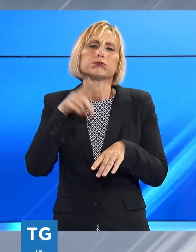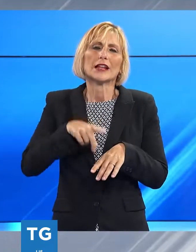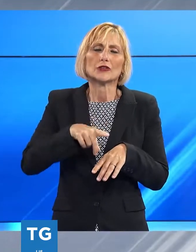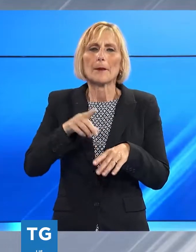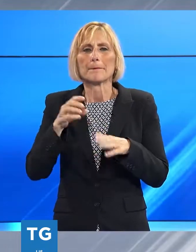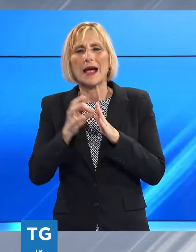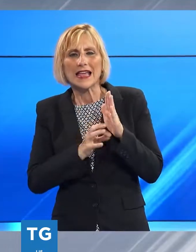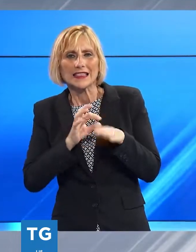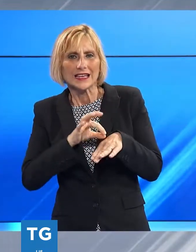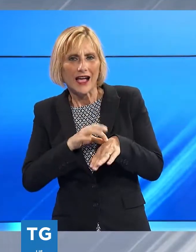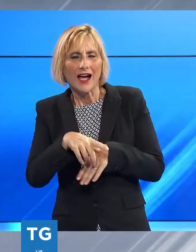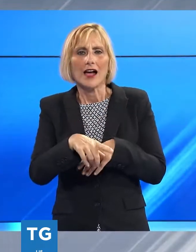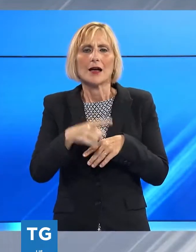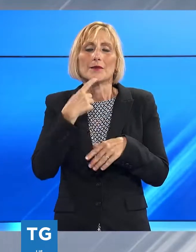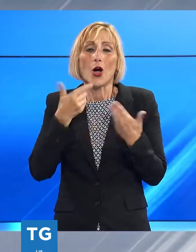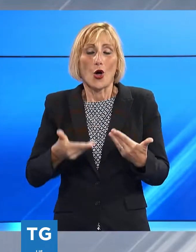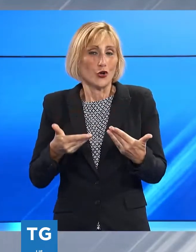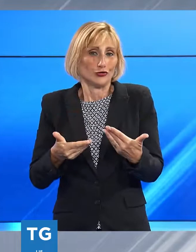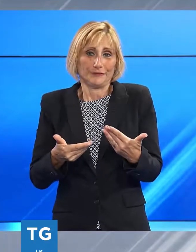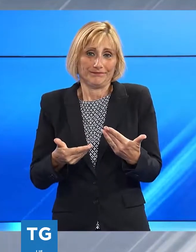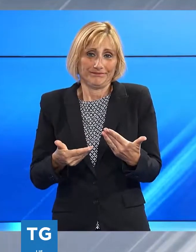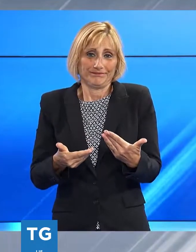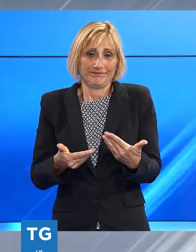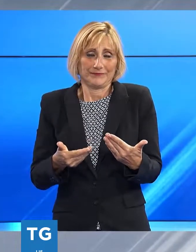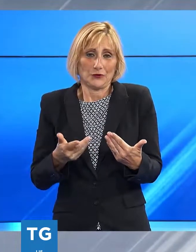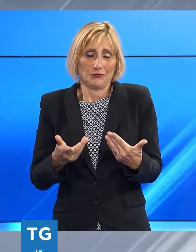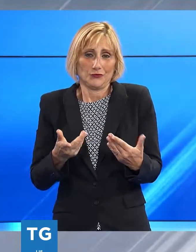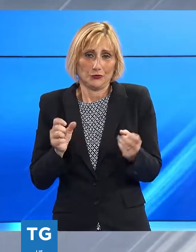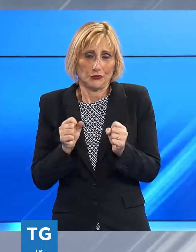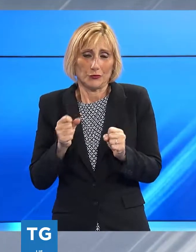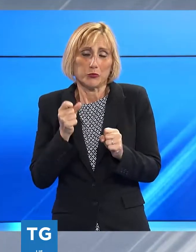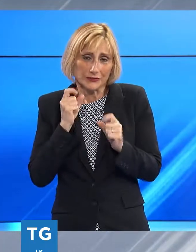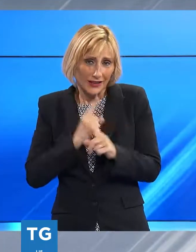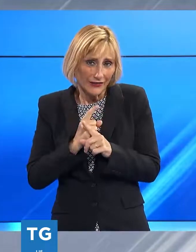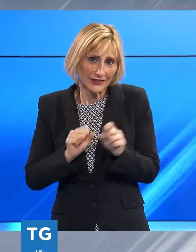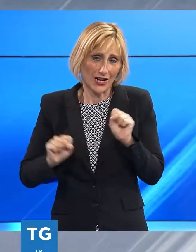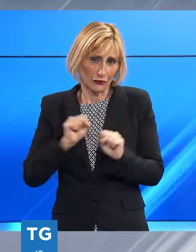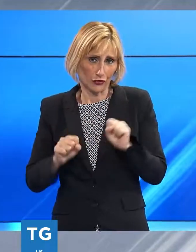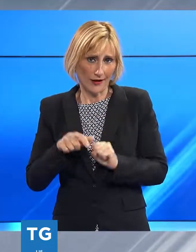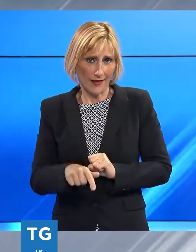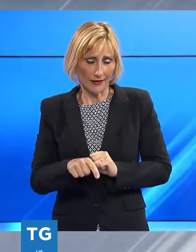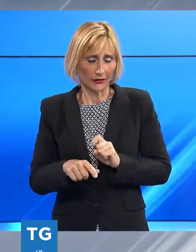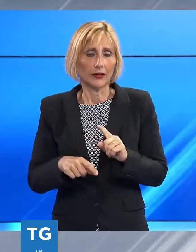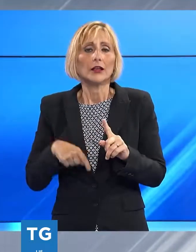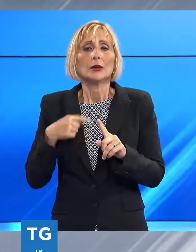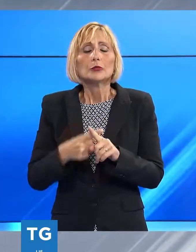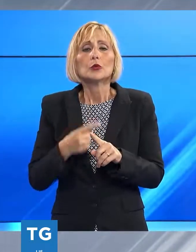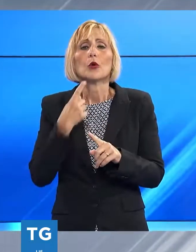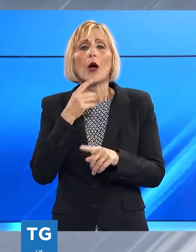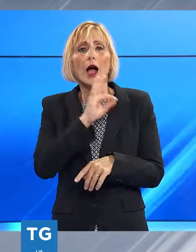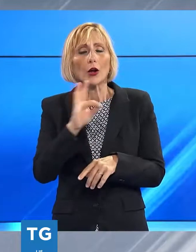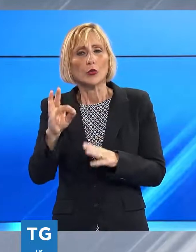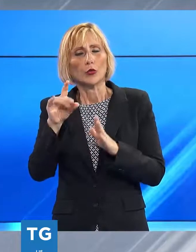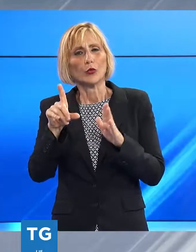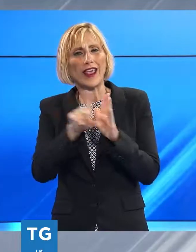ragione di esistere e dovrebbero essere assolutamente cancellate. Un altro aspetto è abolire determinate